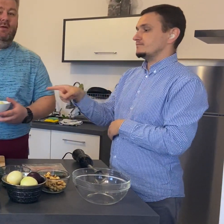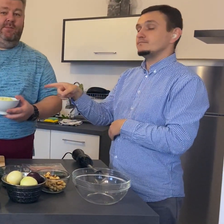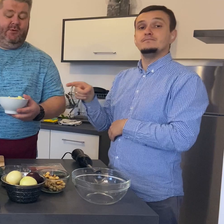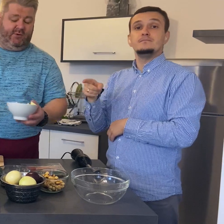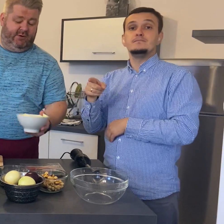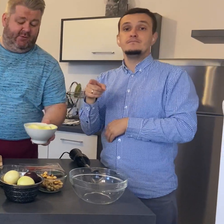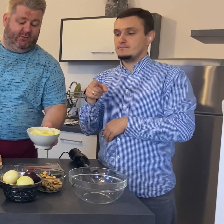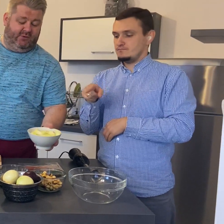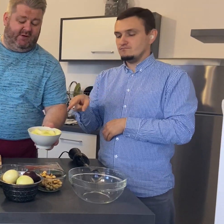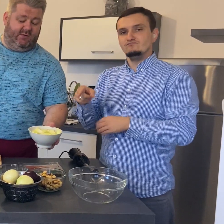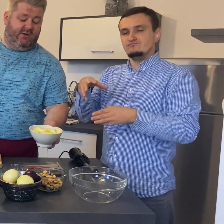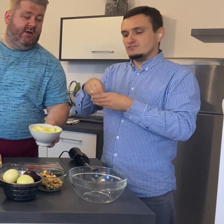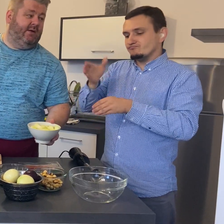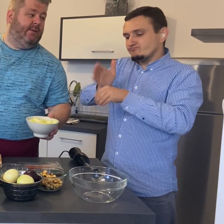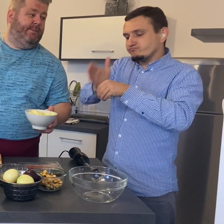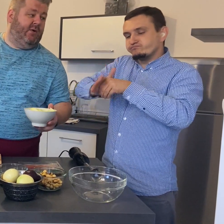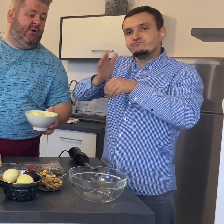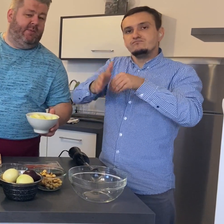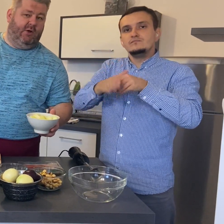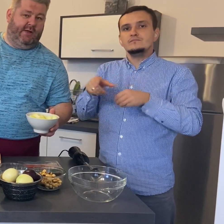Pokrojenego w duże kawałki białego melona.